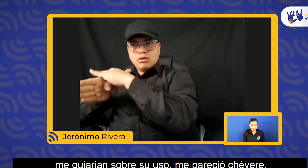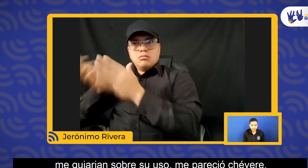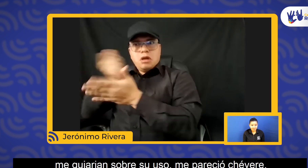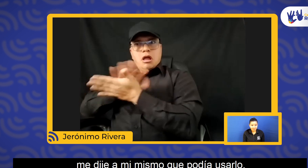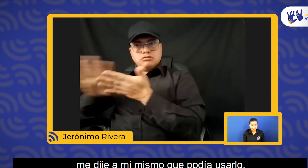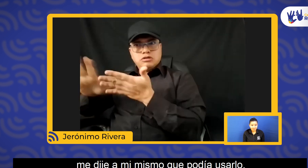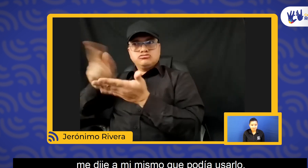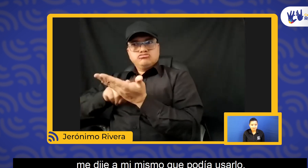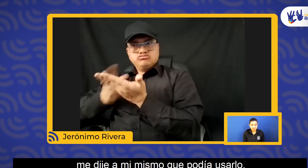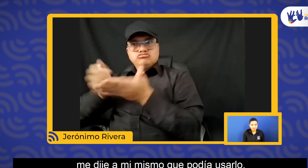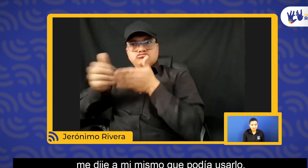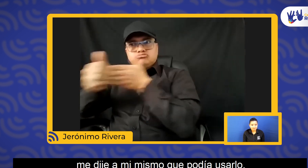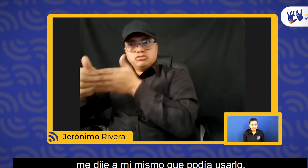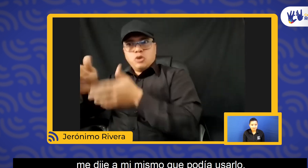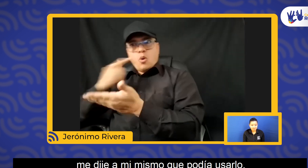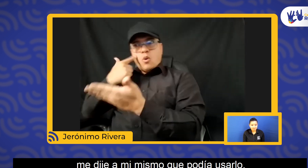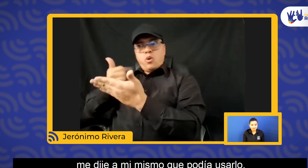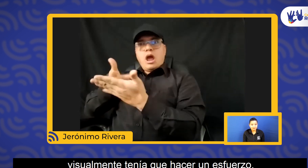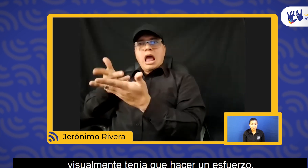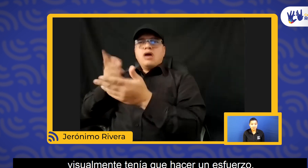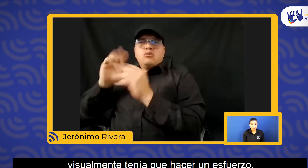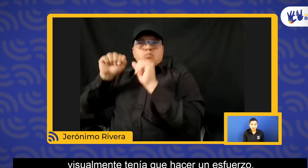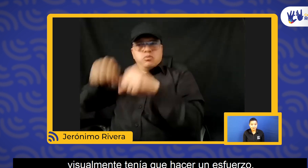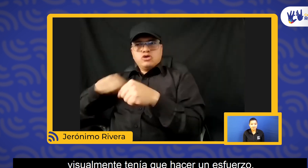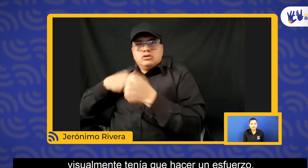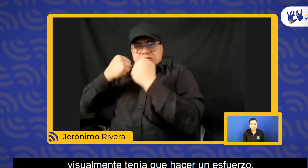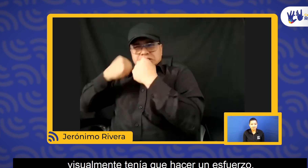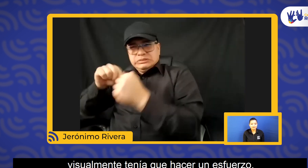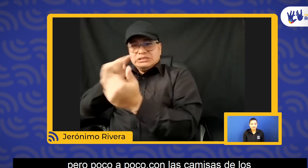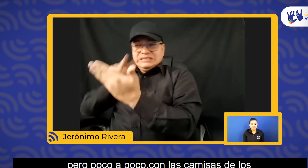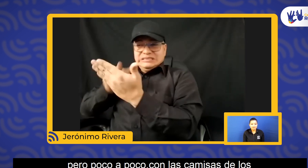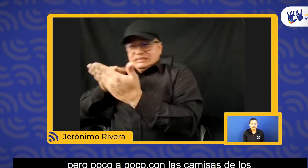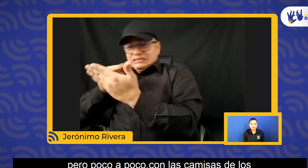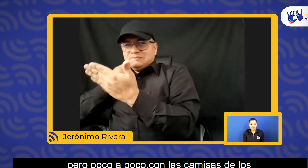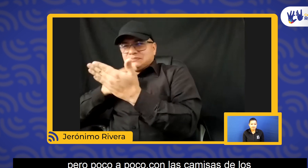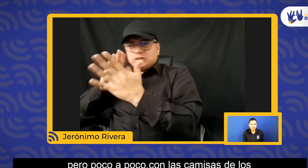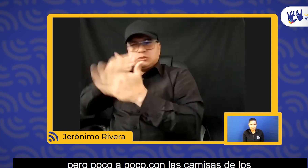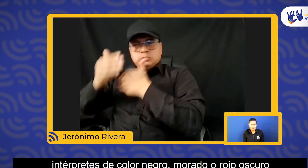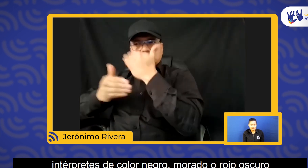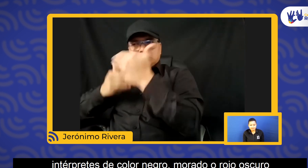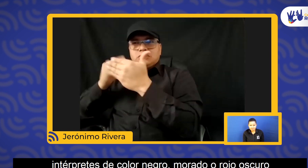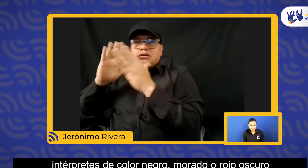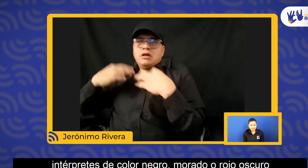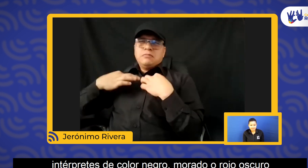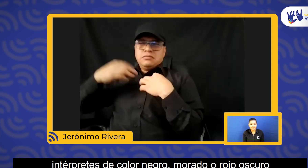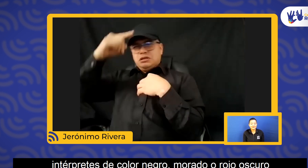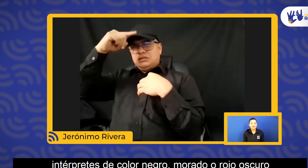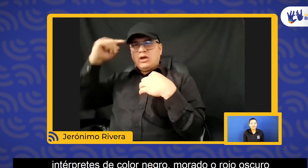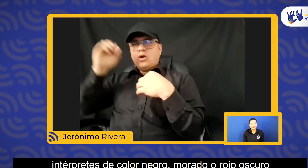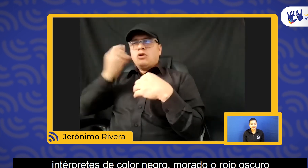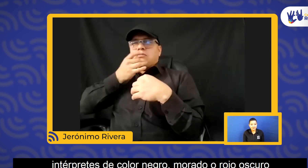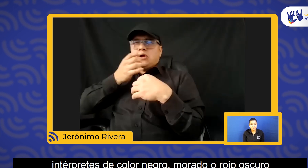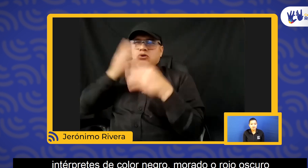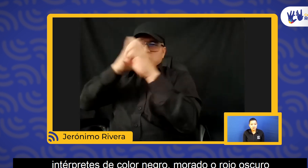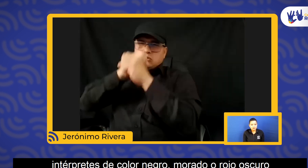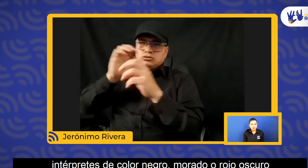pareció chévere. Me dije a mí mismo que podía usarlo. Visualmente tenía que hacer un esfuerzo, pero poco a poco con las camisas de los intérpretes de color negro,